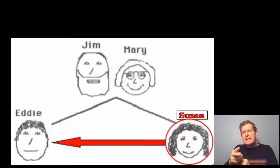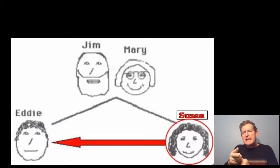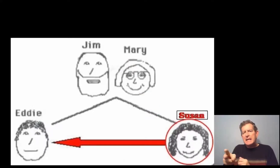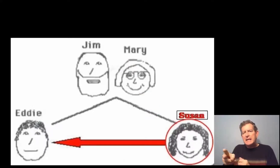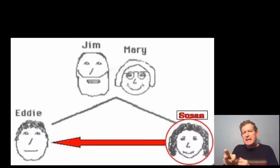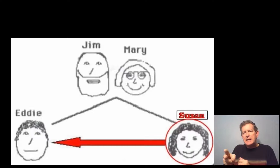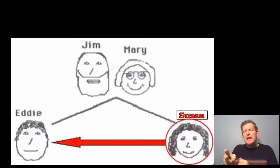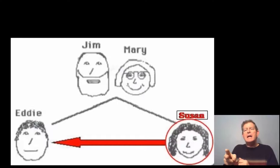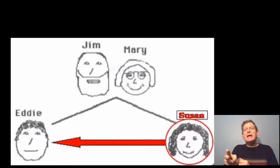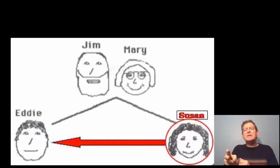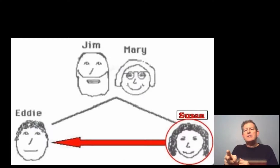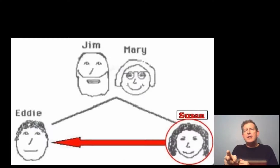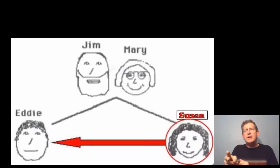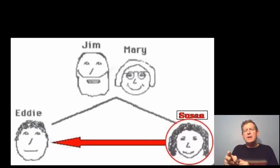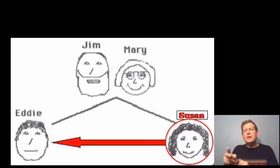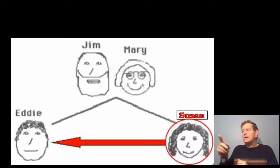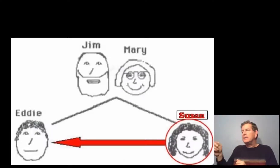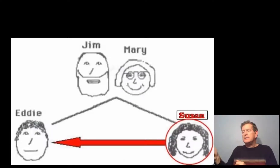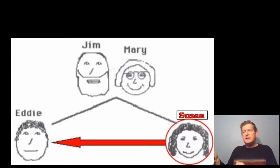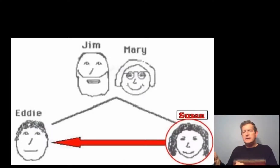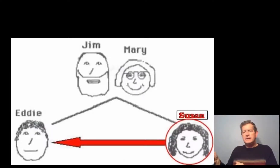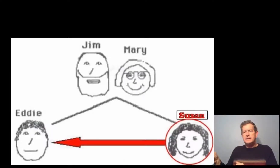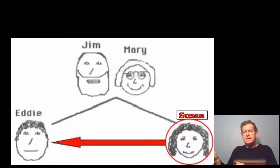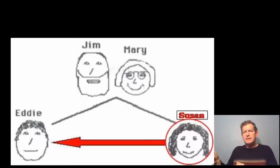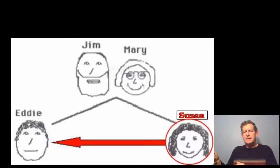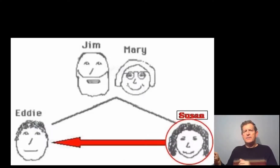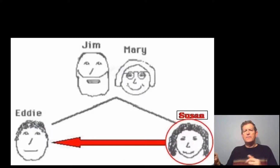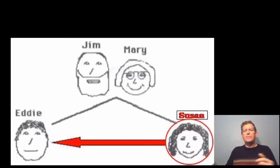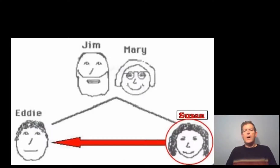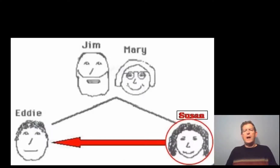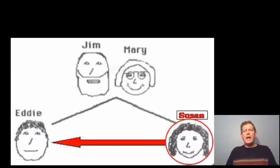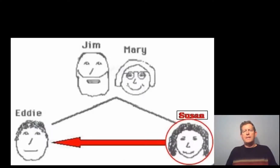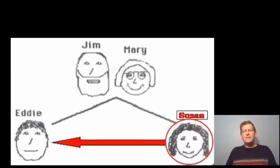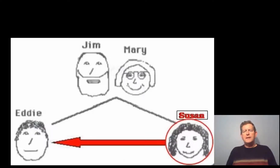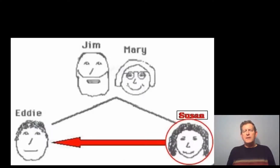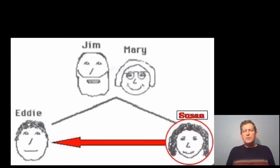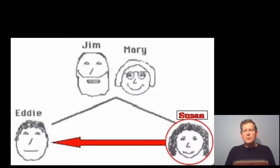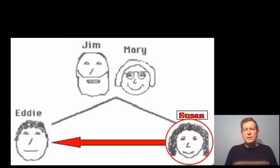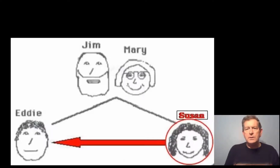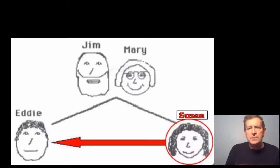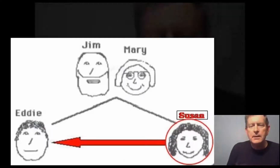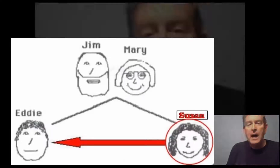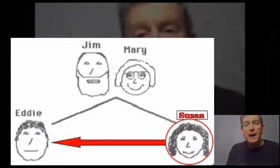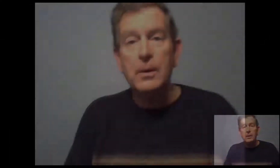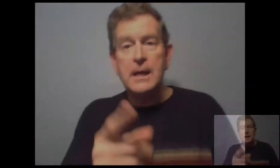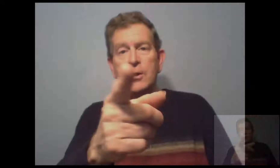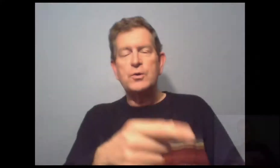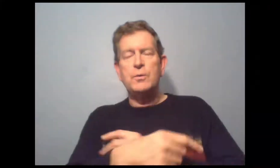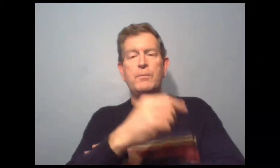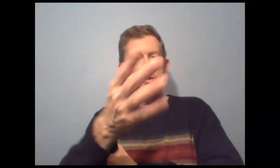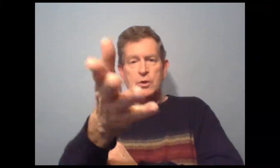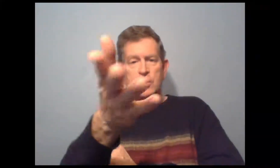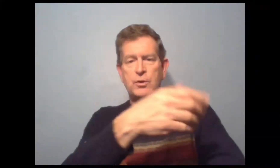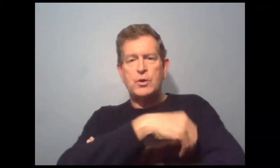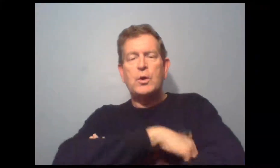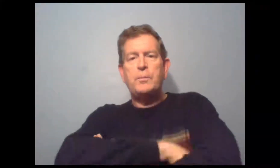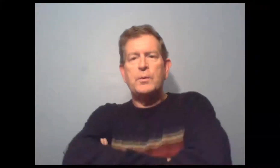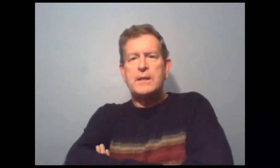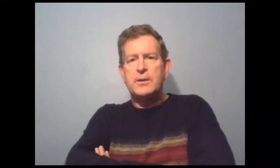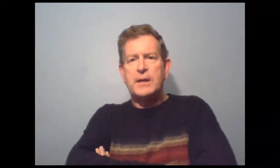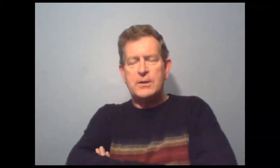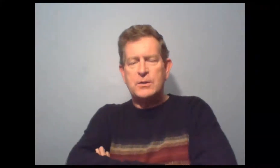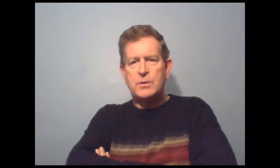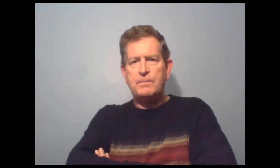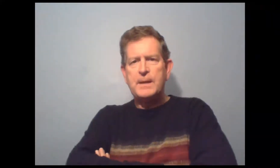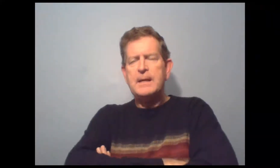est la sœur d'Eddie. Voilà. Donc, alors, quelque chose. Moi, je te